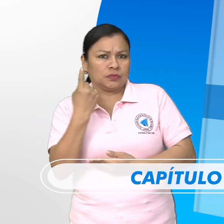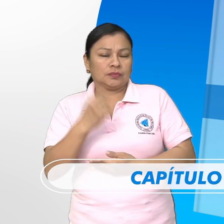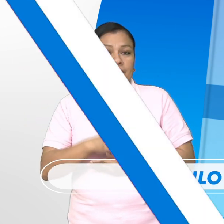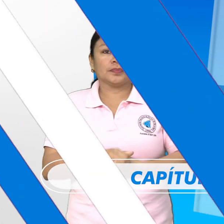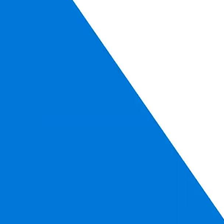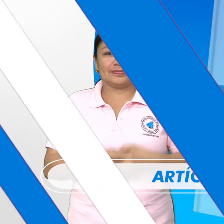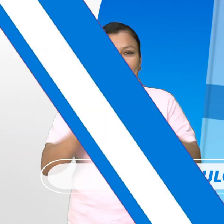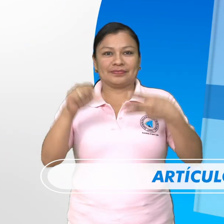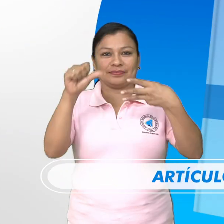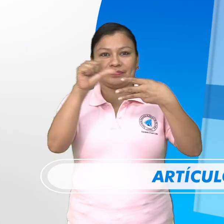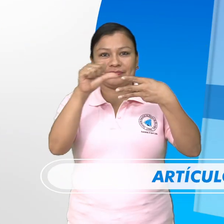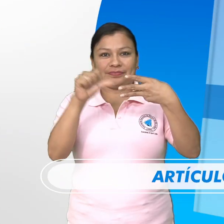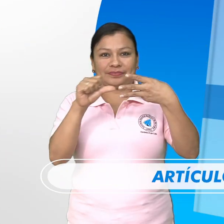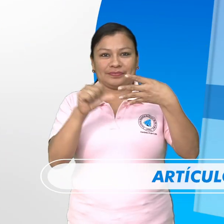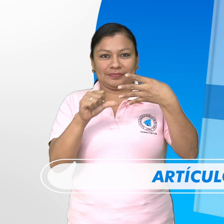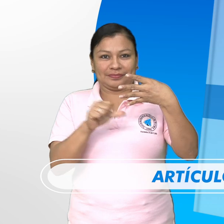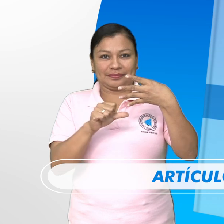Artículo 9